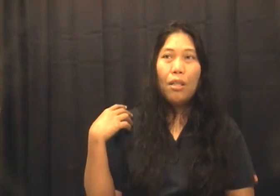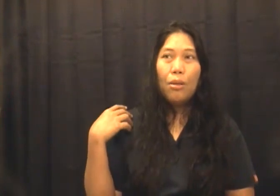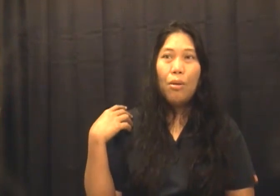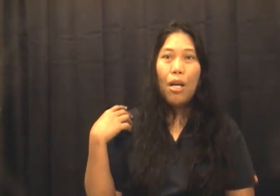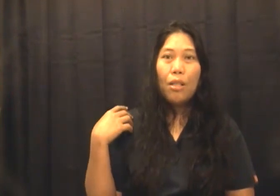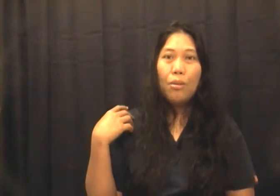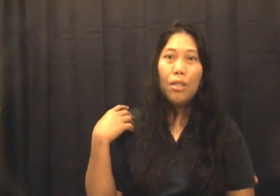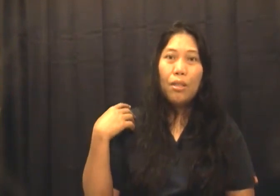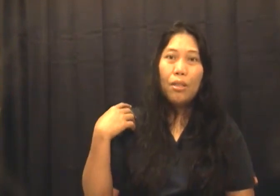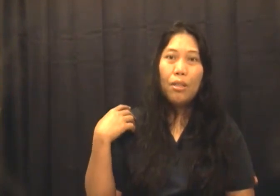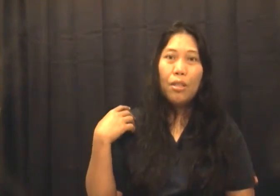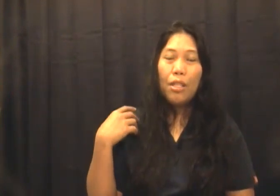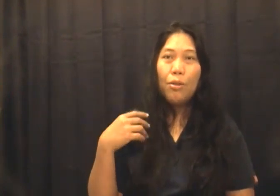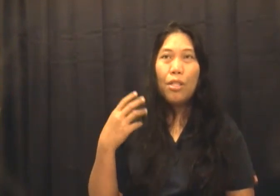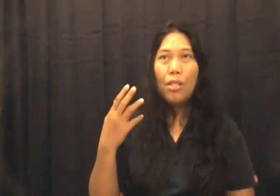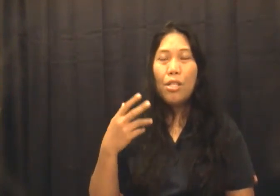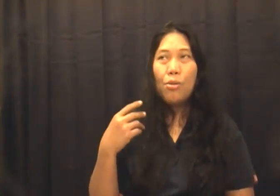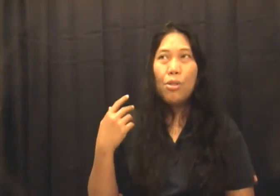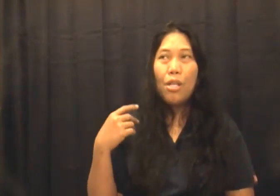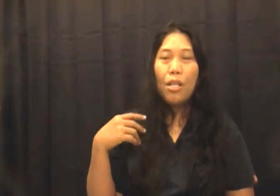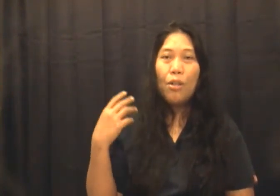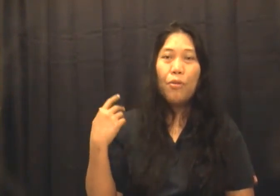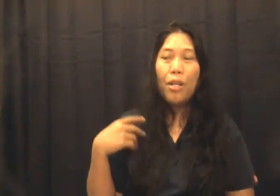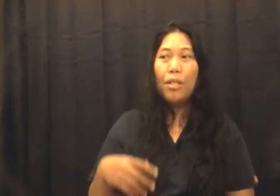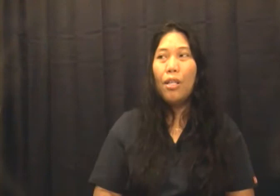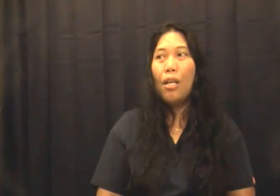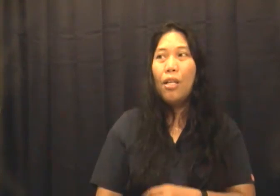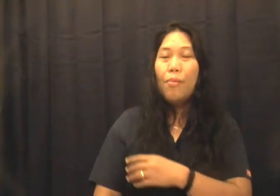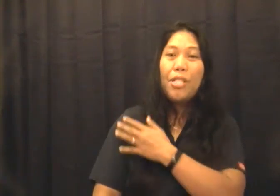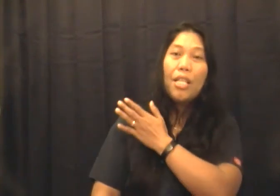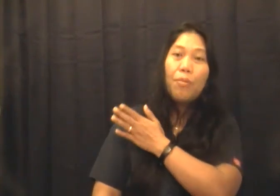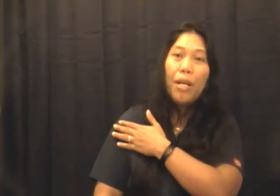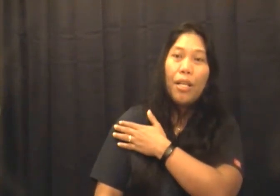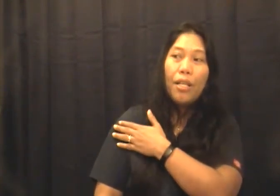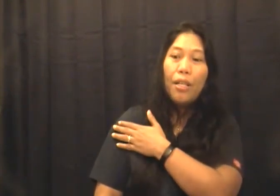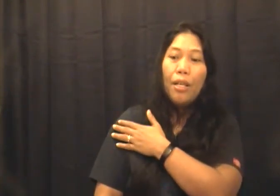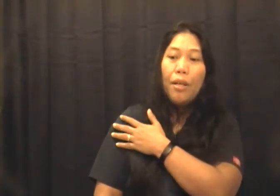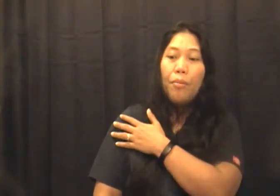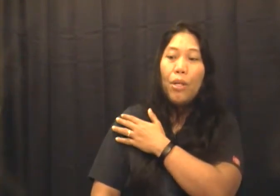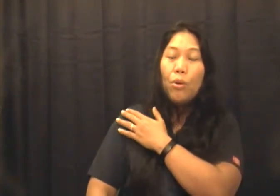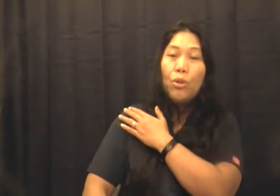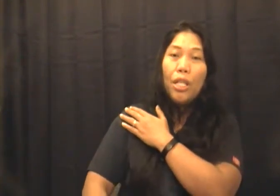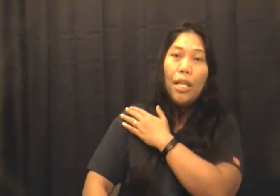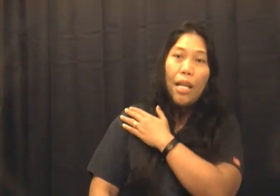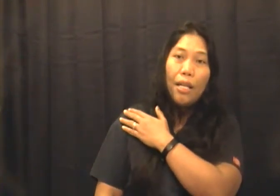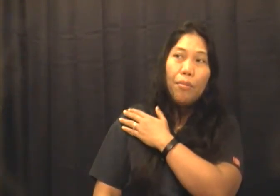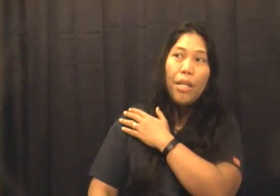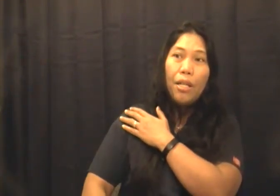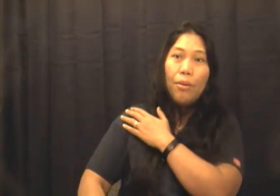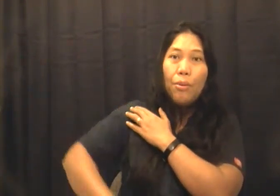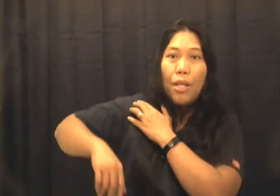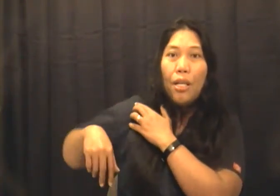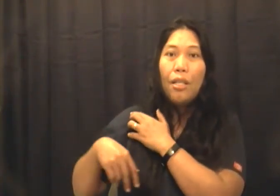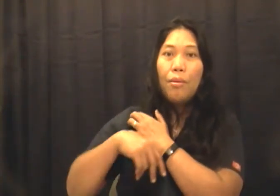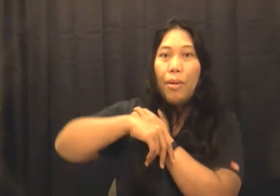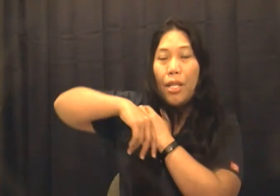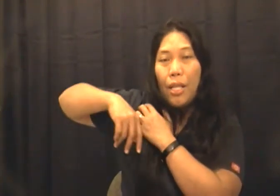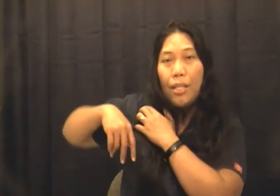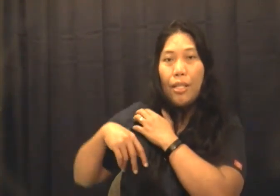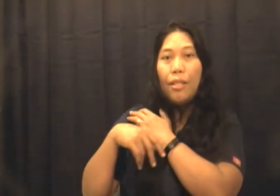tatlong araw din last Tuesday ngayon Friday na masakit pa rin pero kunti na lang magandang ko na parang ganun